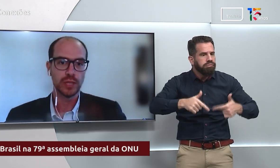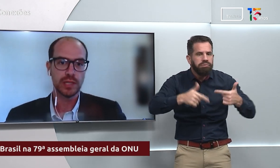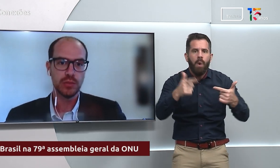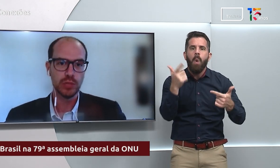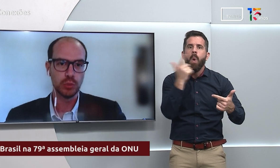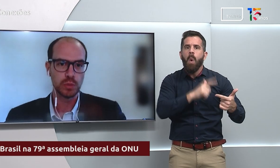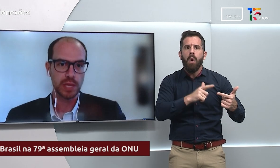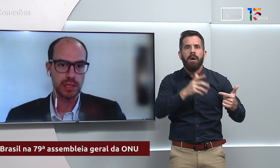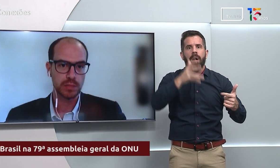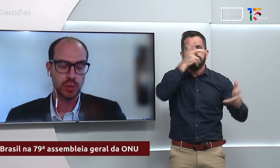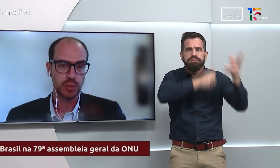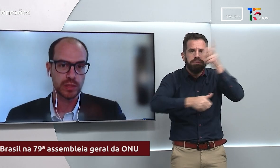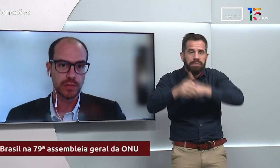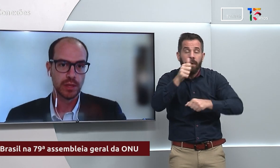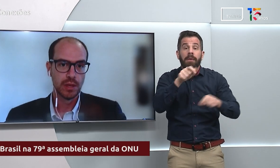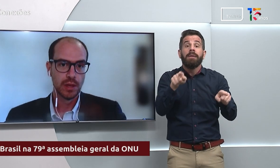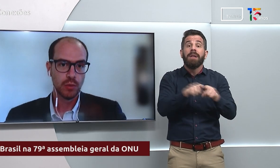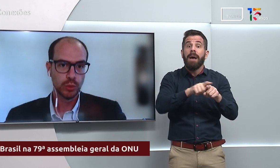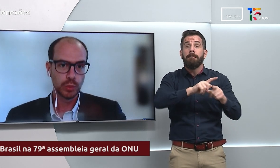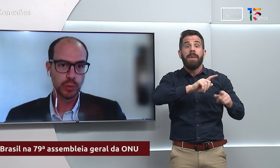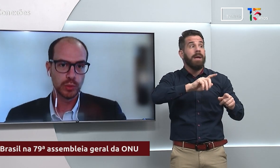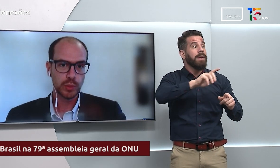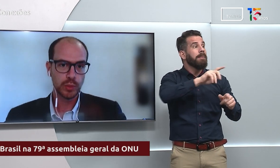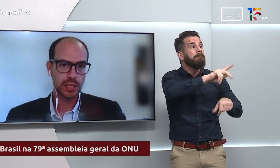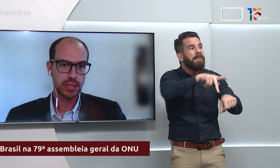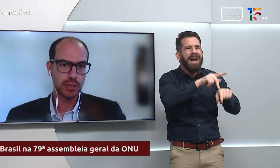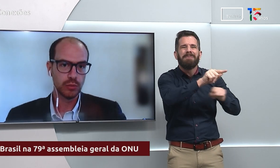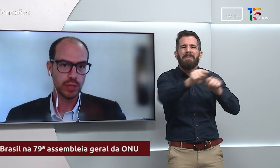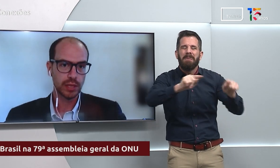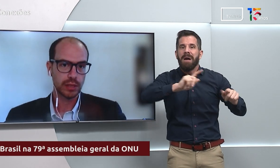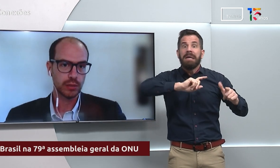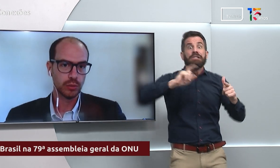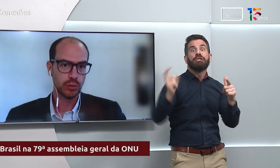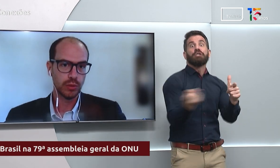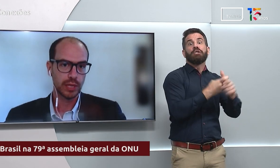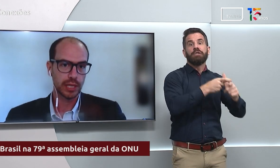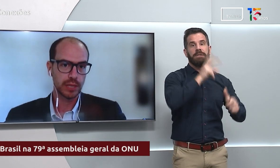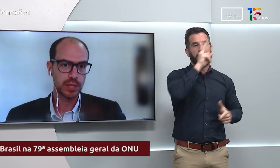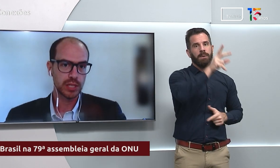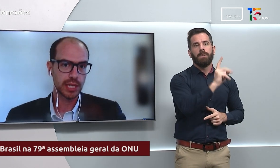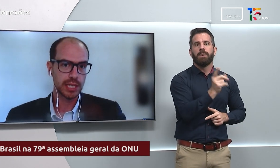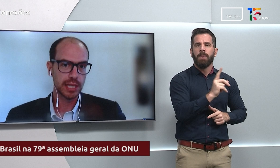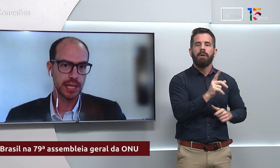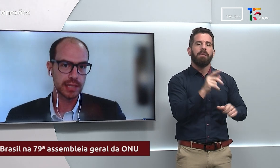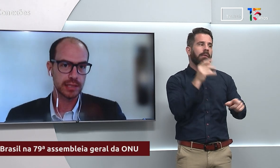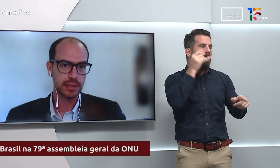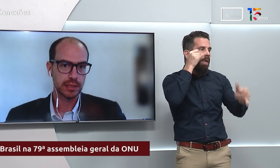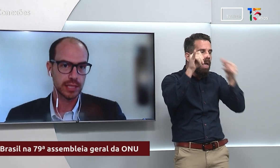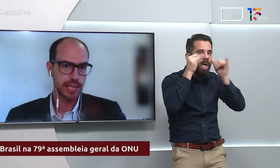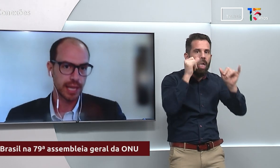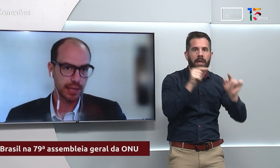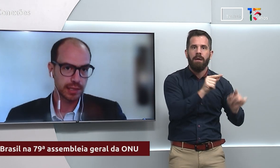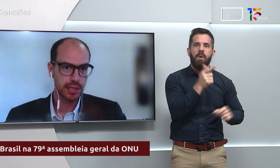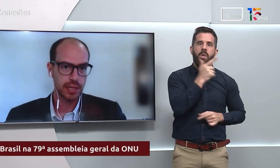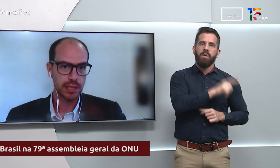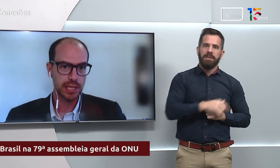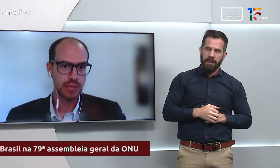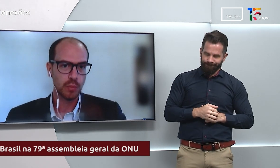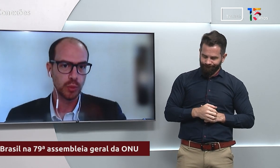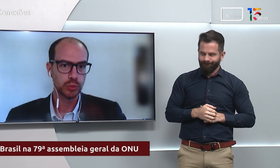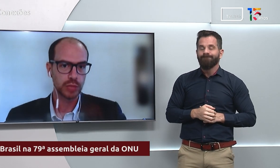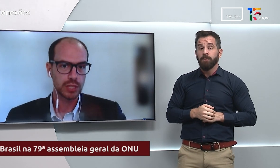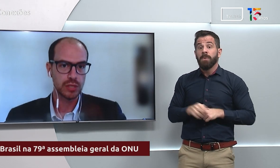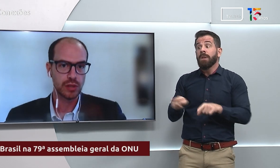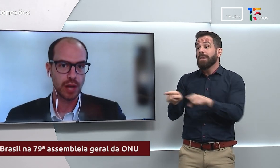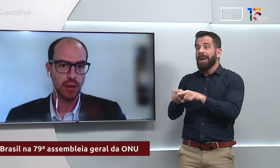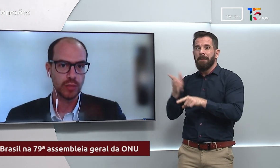Brasil e dos países pobres. O outro ponto importante que o Lula colocou é, claramente, aquele das guerras, né? Esse é